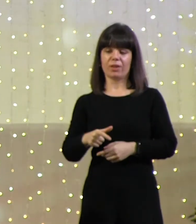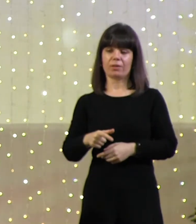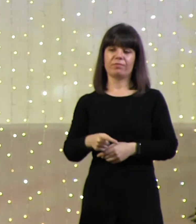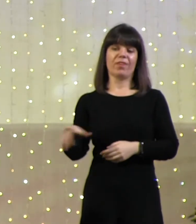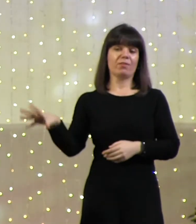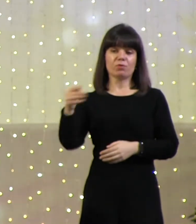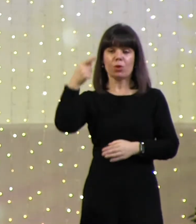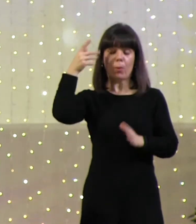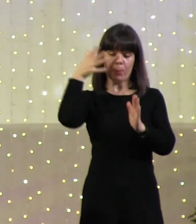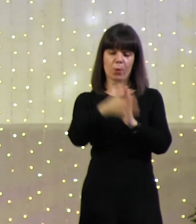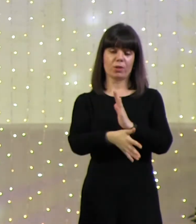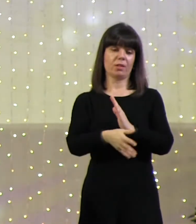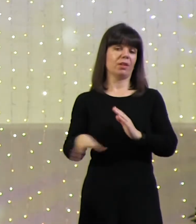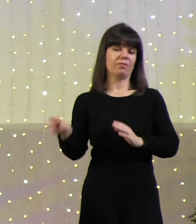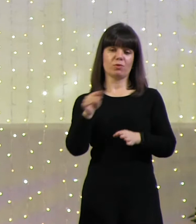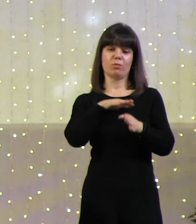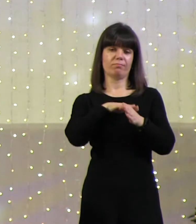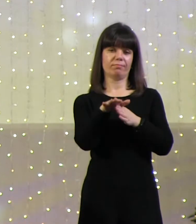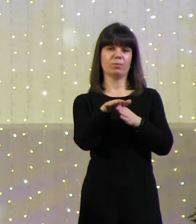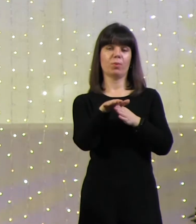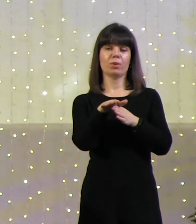объяснили, а они много поняли.